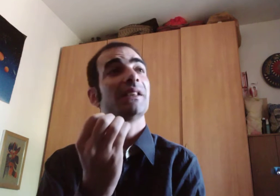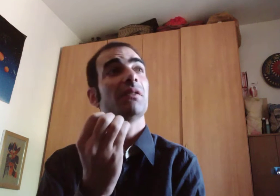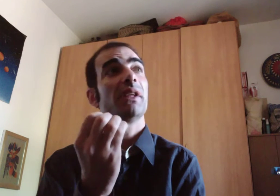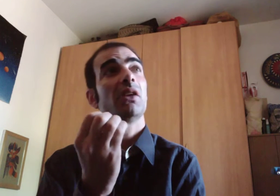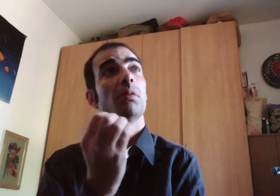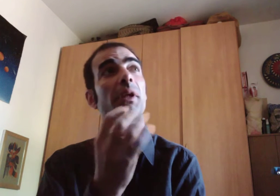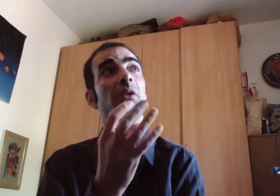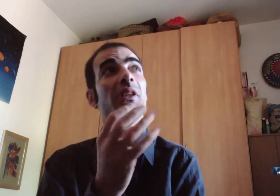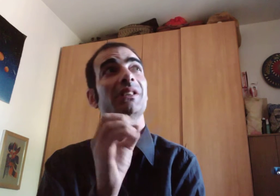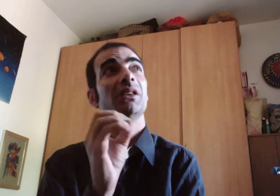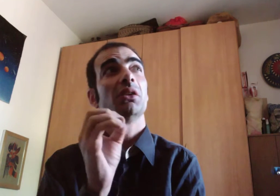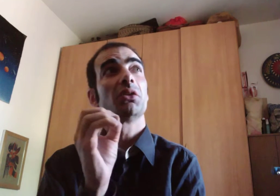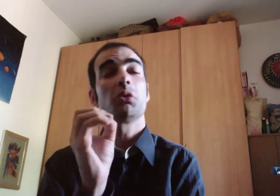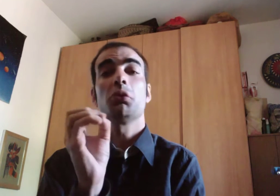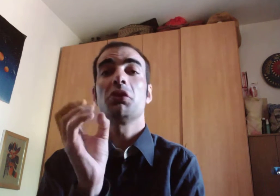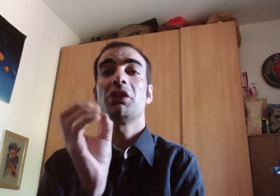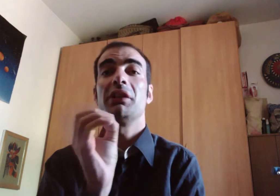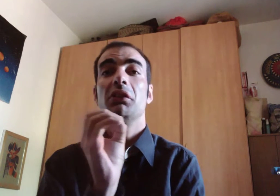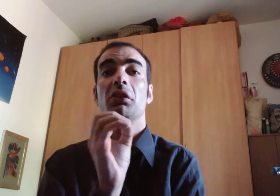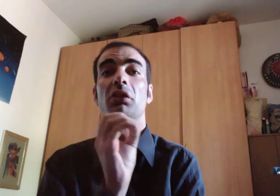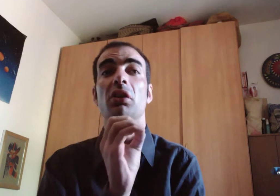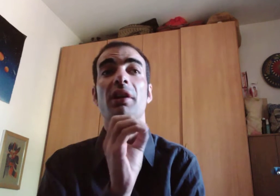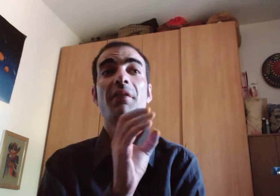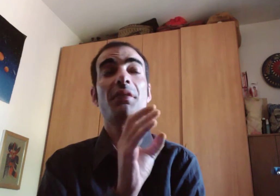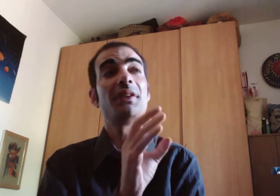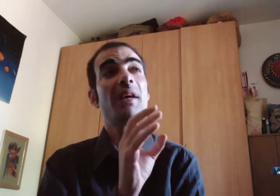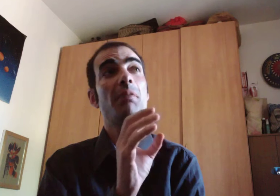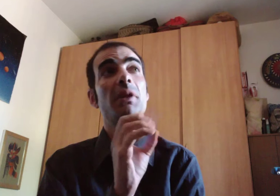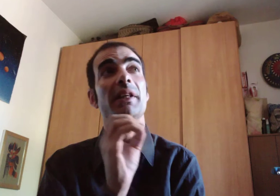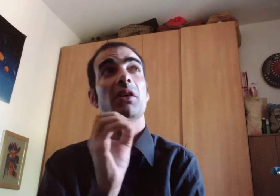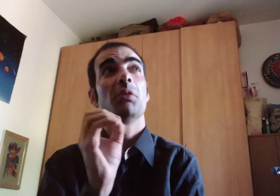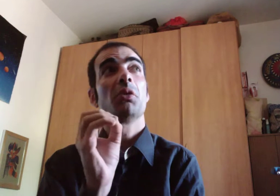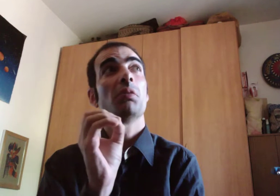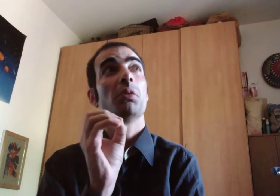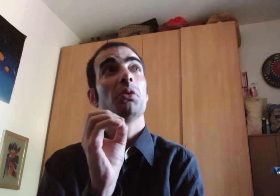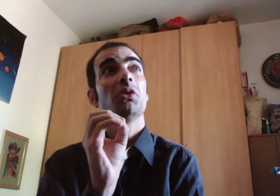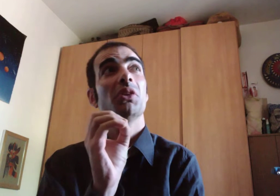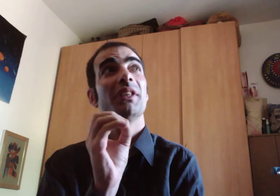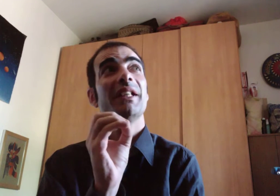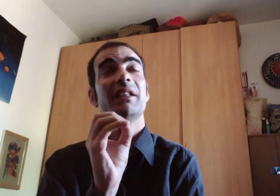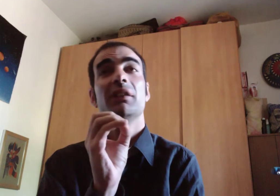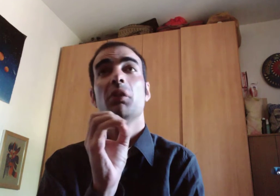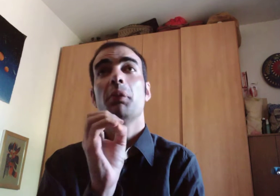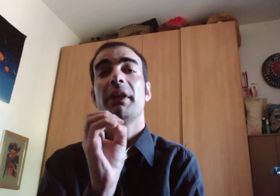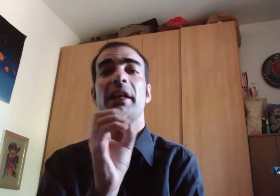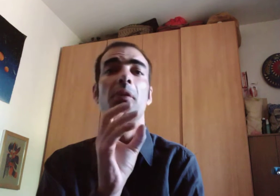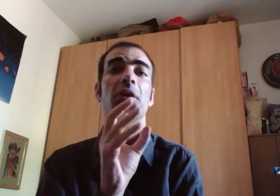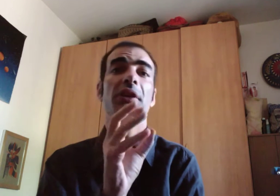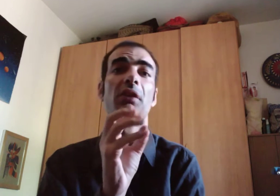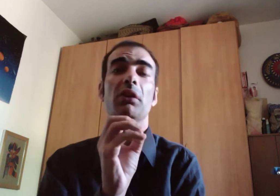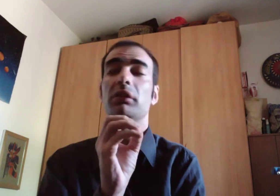se vado a comprare un articolo su un sito non affidabile comunque un punto negativo perché molte volte